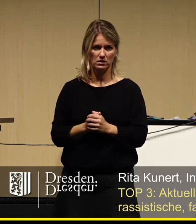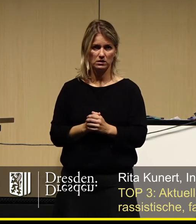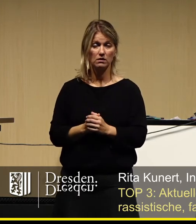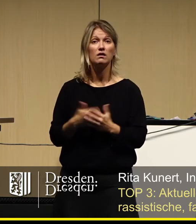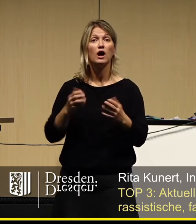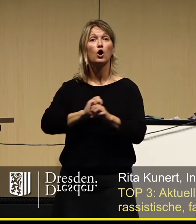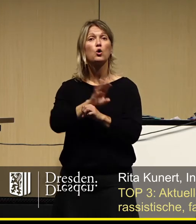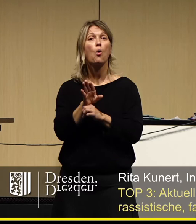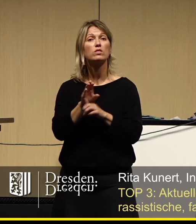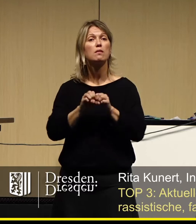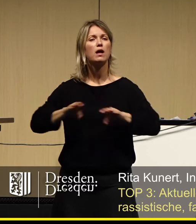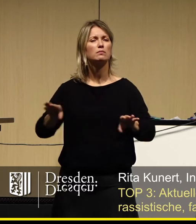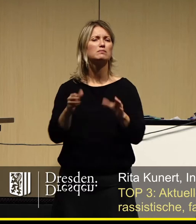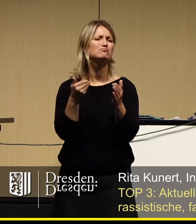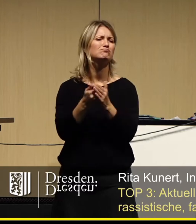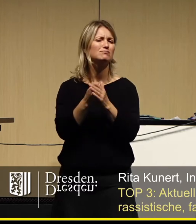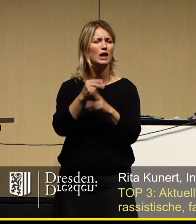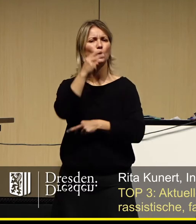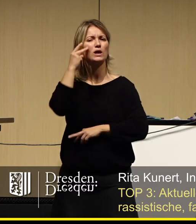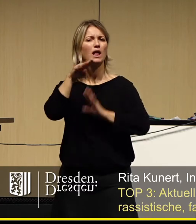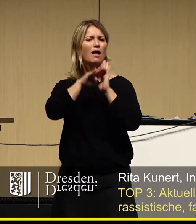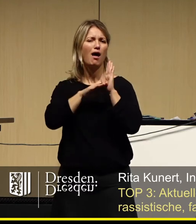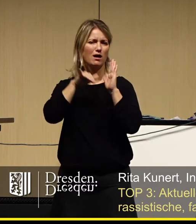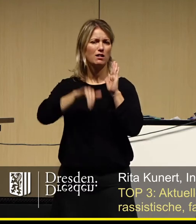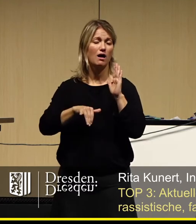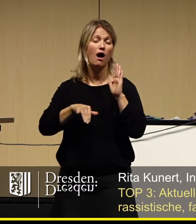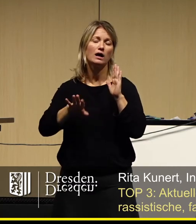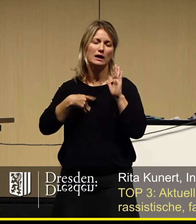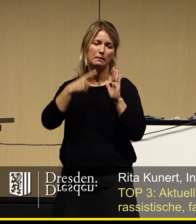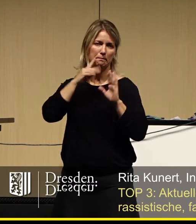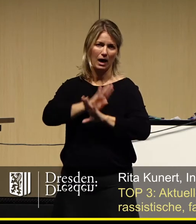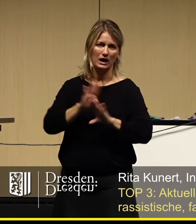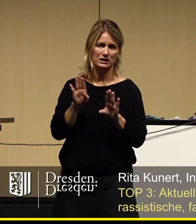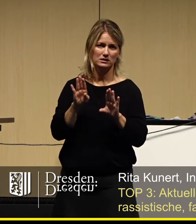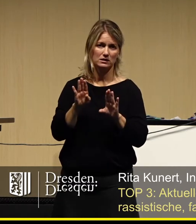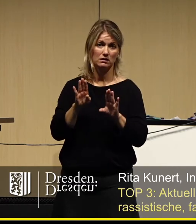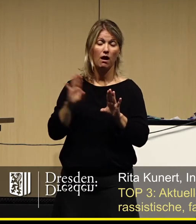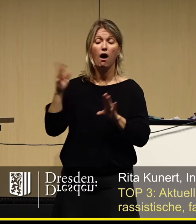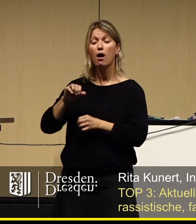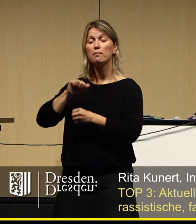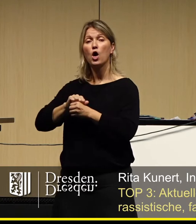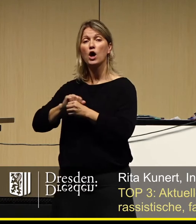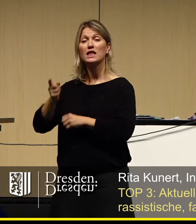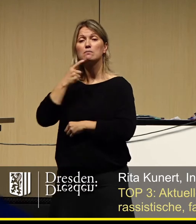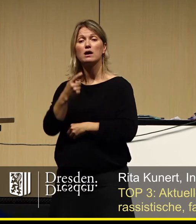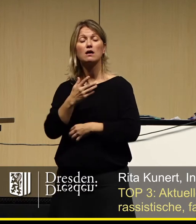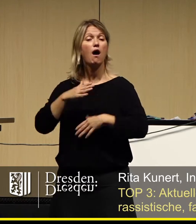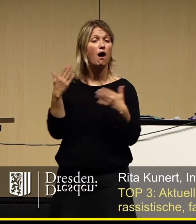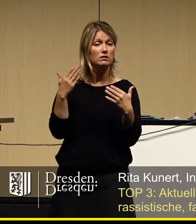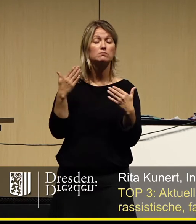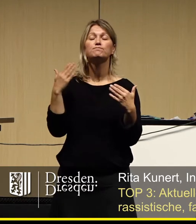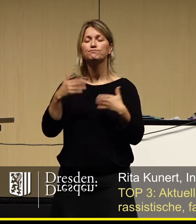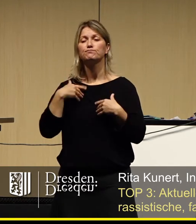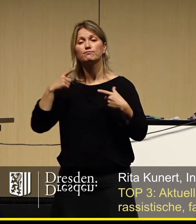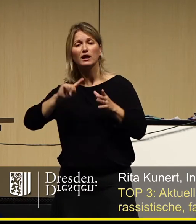Corona-Pandemie geschuldeten Hygieneregeln, die seitens der Behörde immer nur auf einer Seite massiv eingefordert